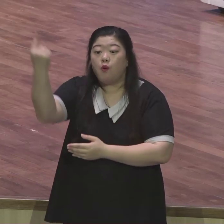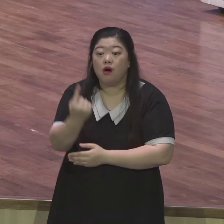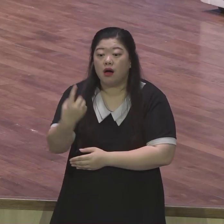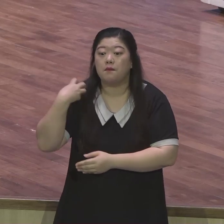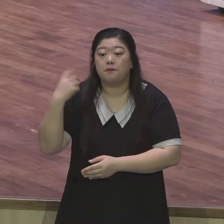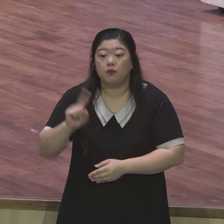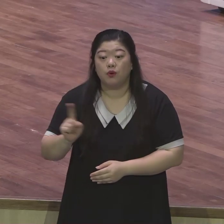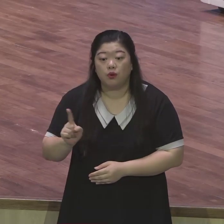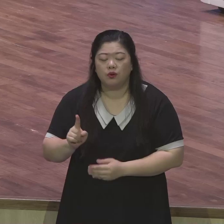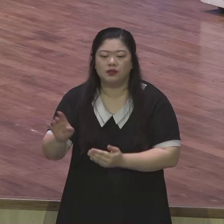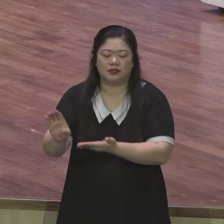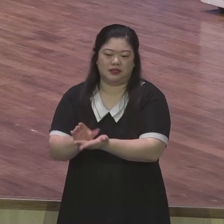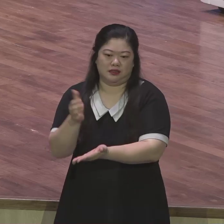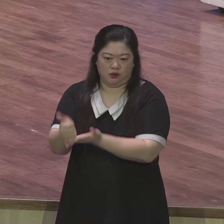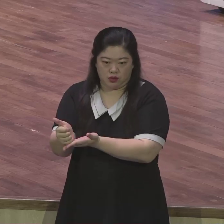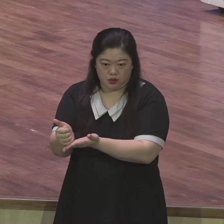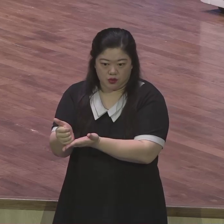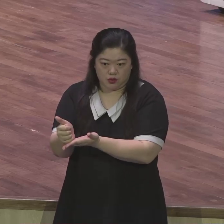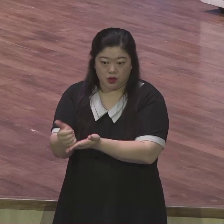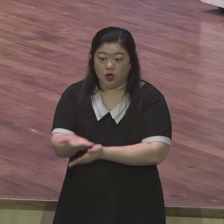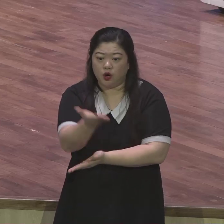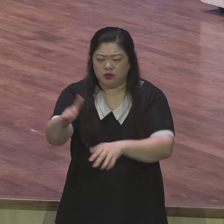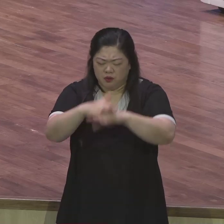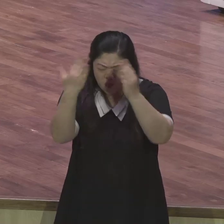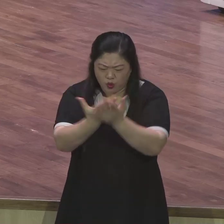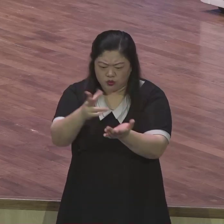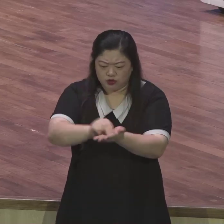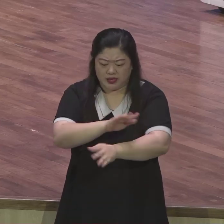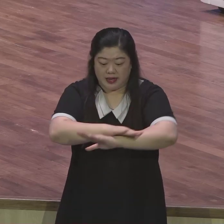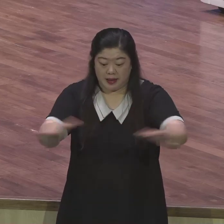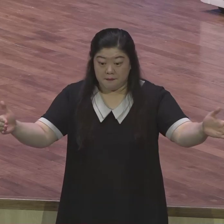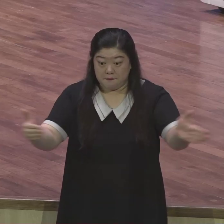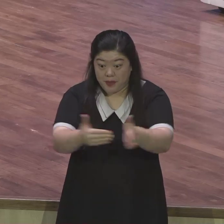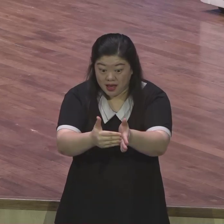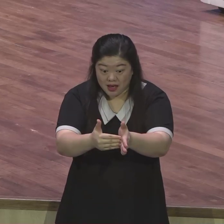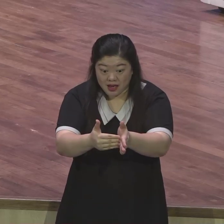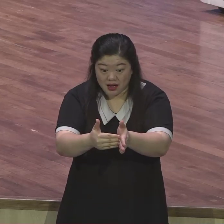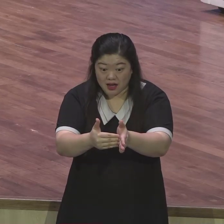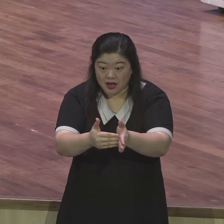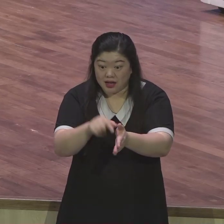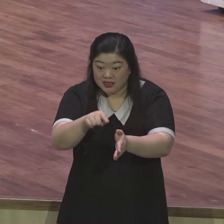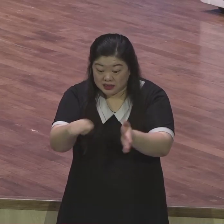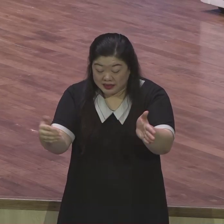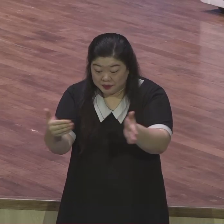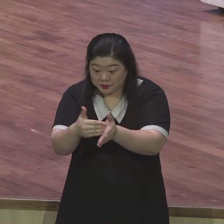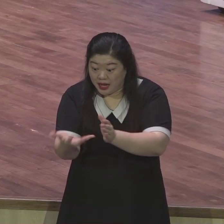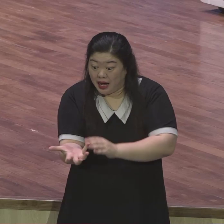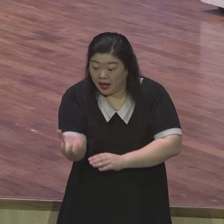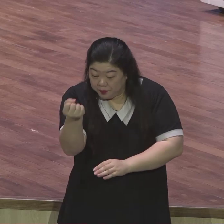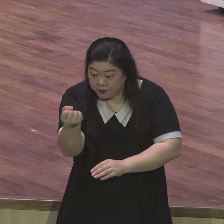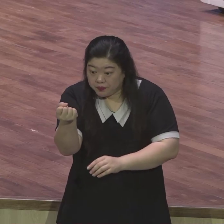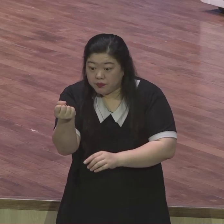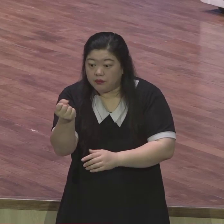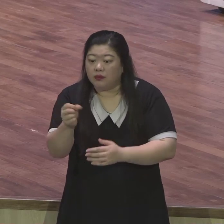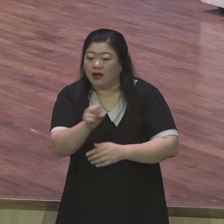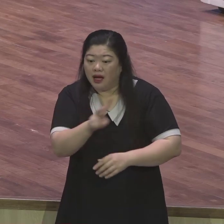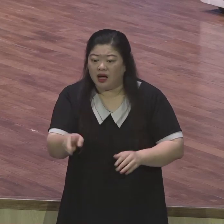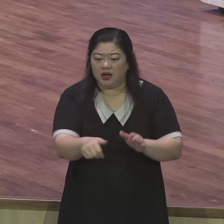모든 문제를 단번에 영원히 해결하셨음을 믿는 믿음이 뒤로 물러가지 않는 믿음이에요 그렇다 나는